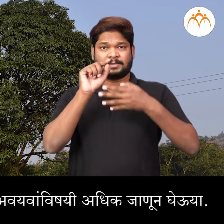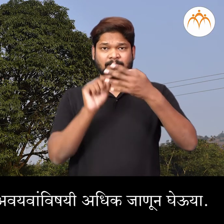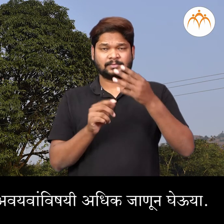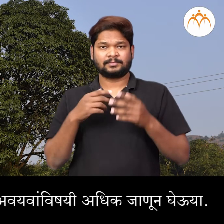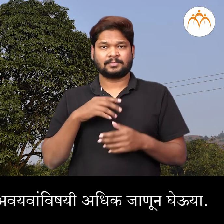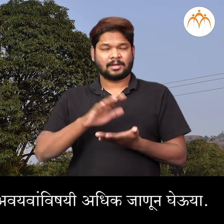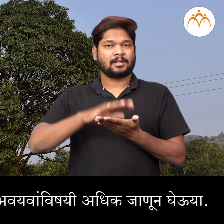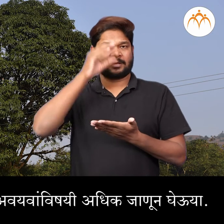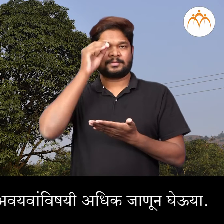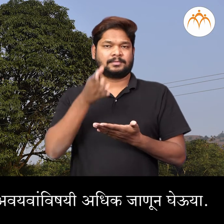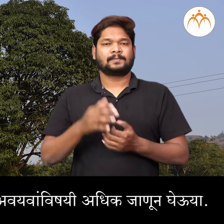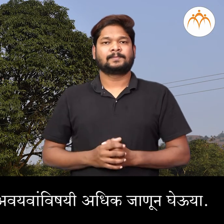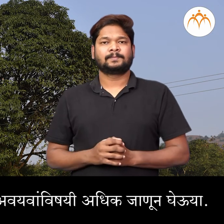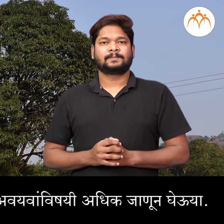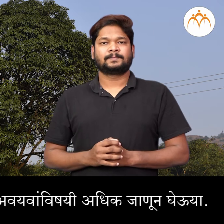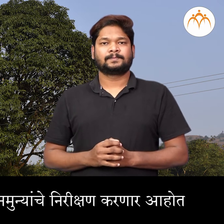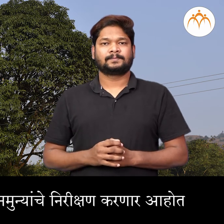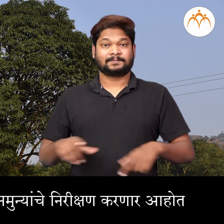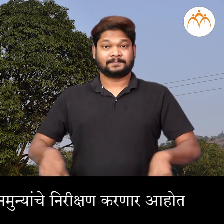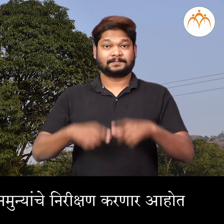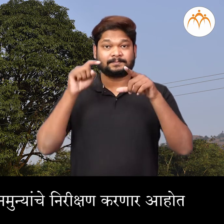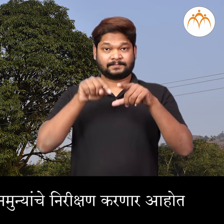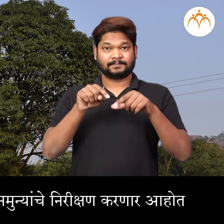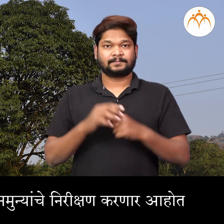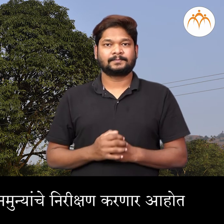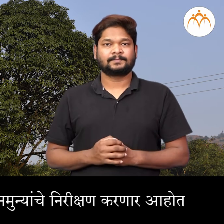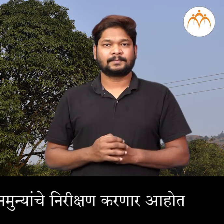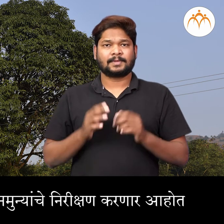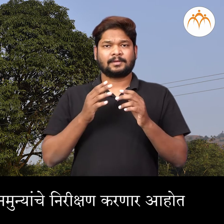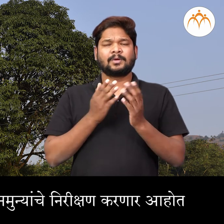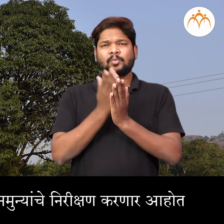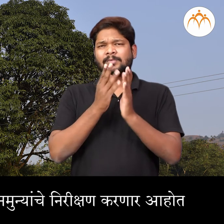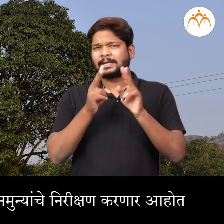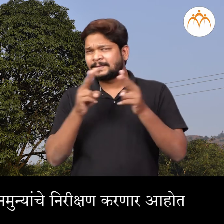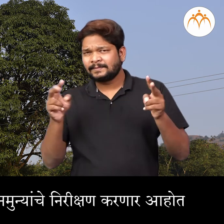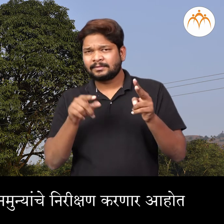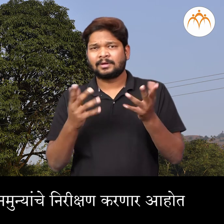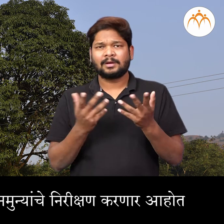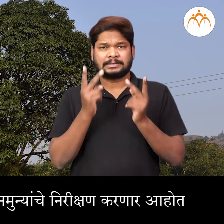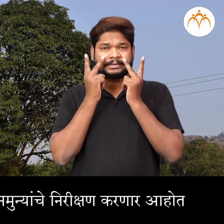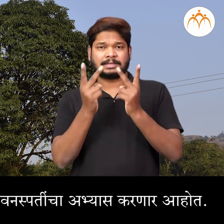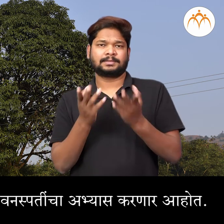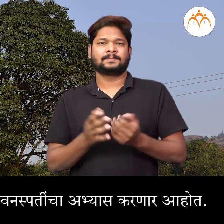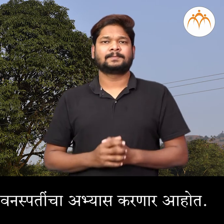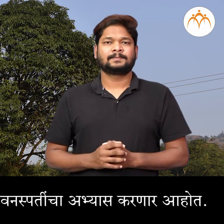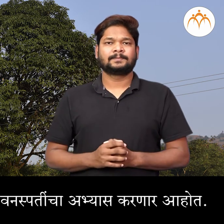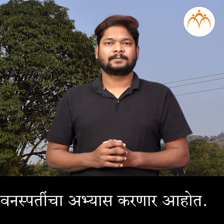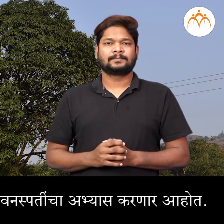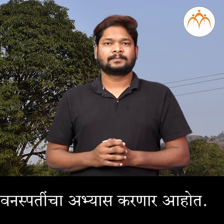अवयवन विशे अधिक जानून गेवया। आपण काई वनस्पती चा नमुनेंसे निरिक्षण करनारो आणी काई साध्या कृती